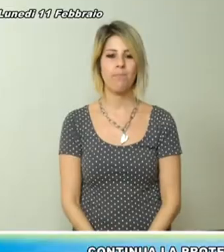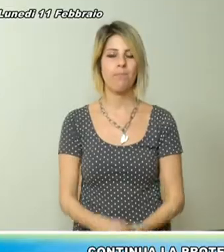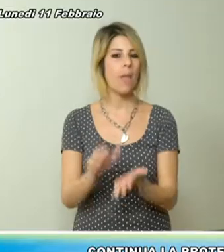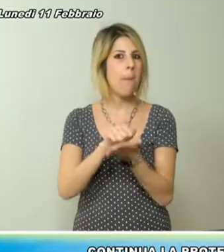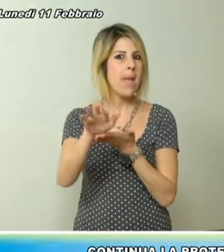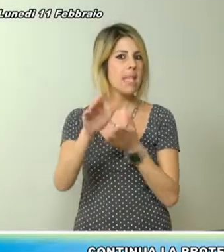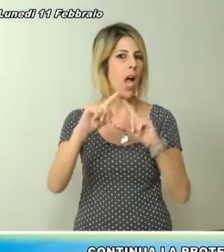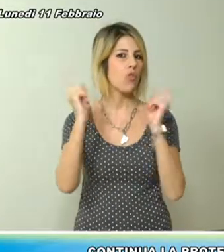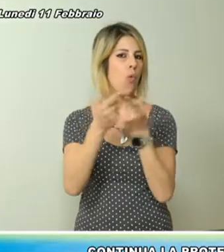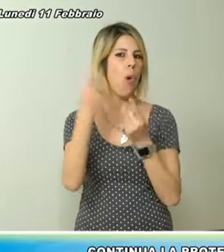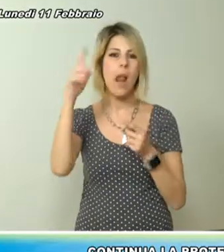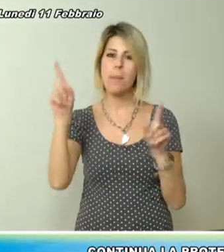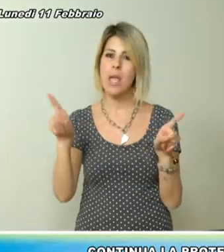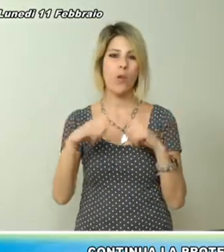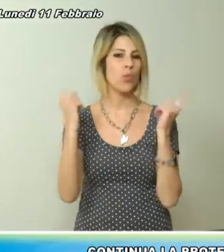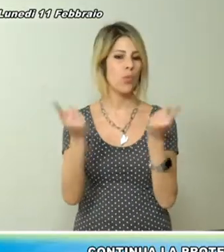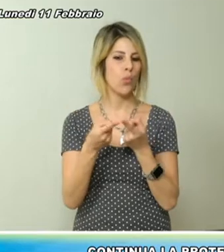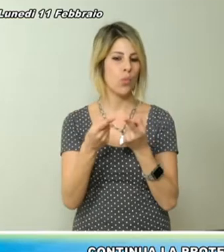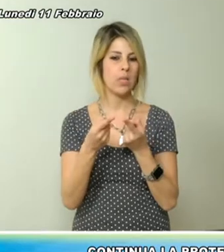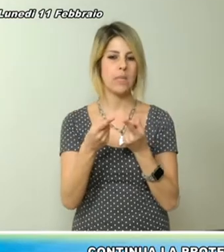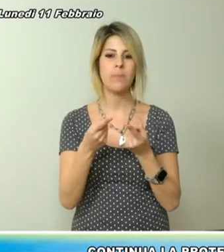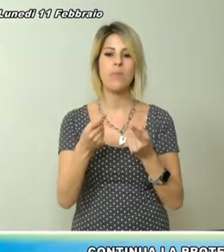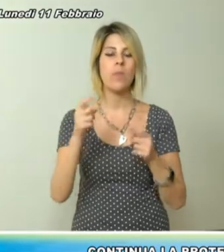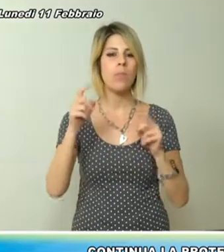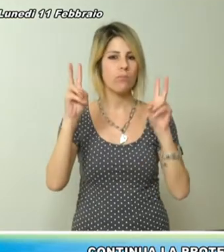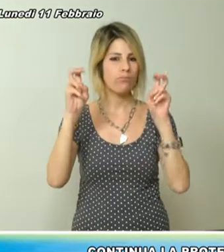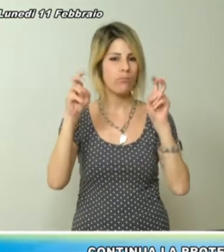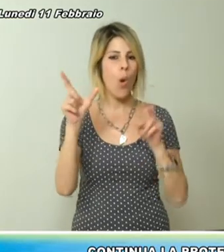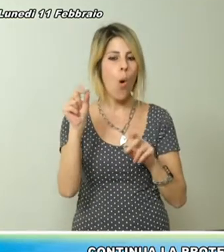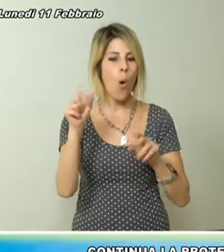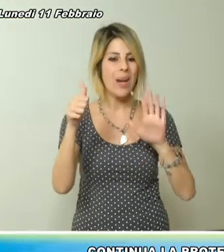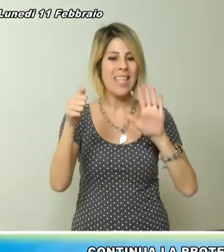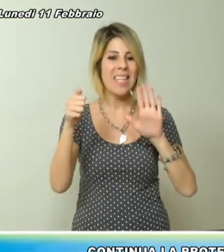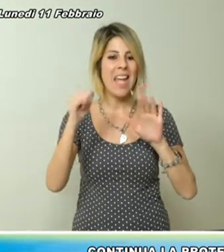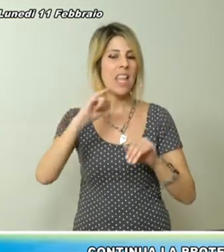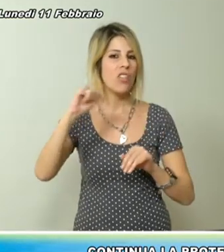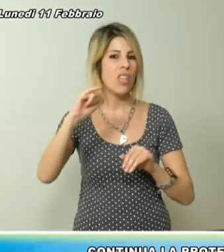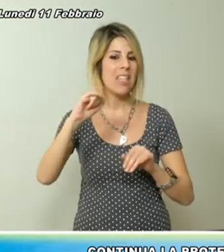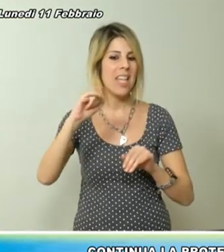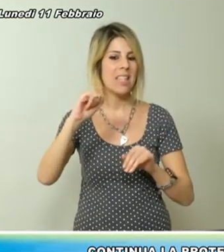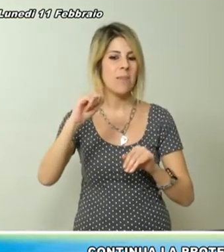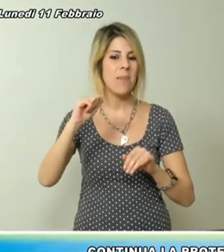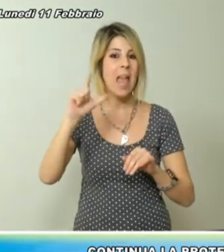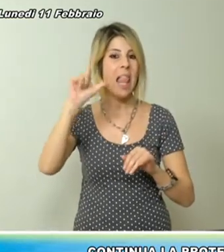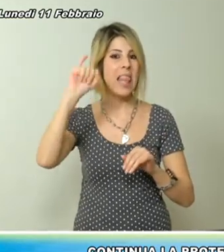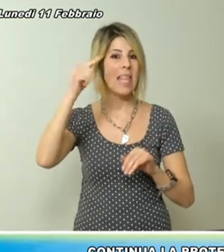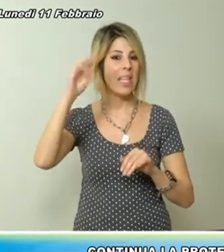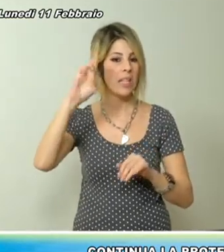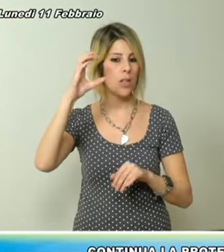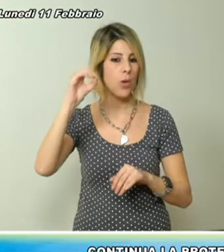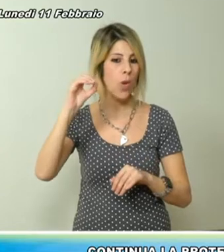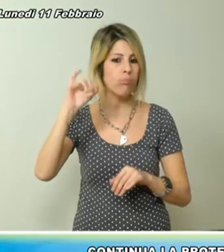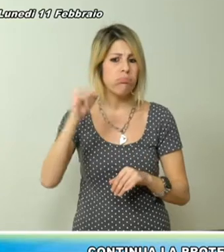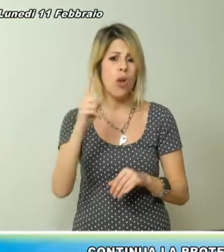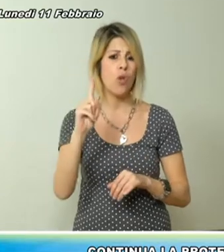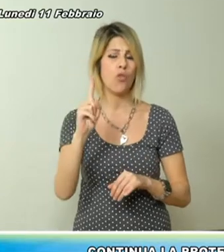Il messaggio è lo stesso per tutti. Con 60 centesimi al litro non riusciamo neanche a sfamare le pecore.